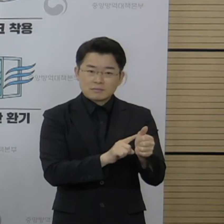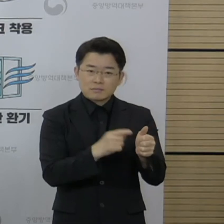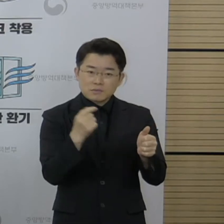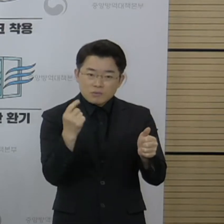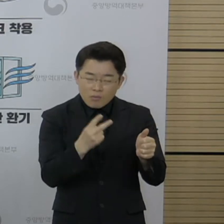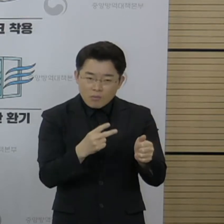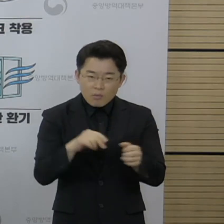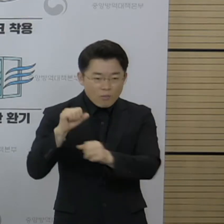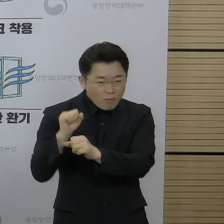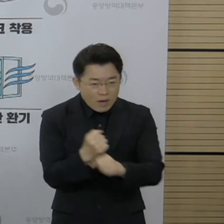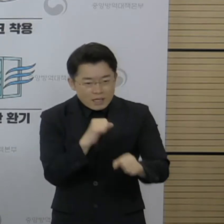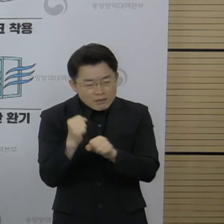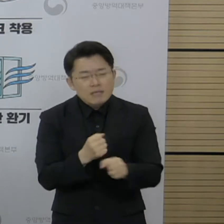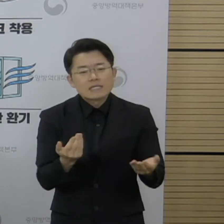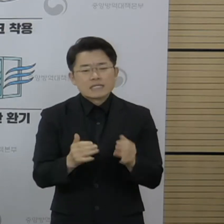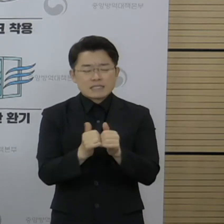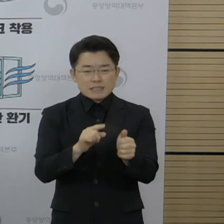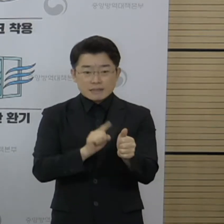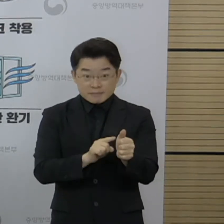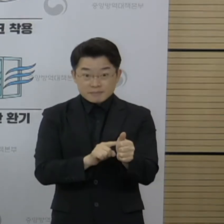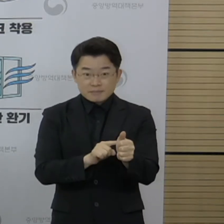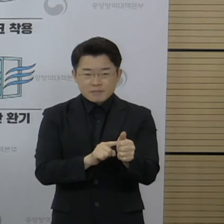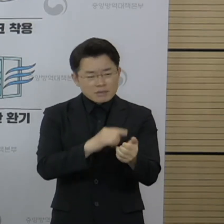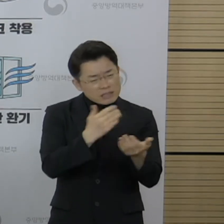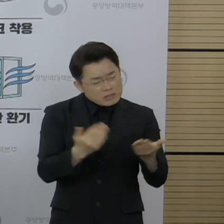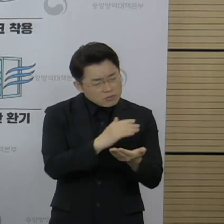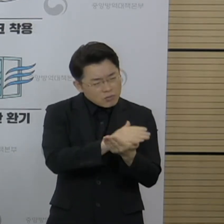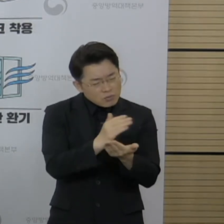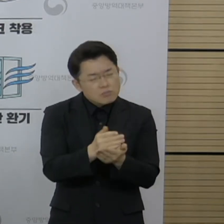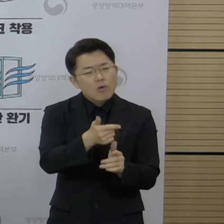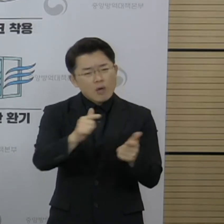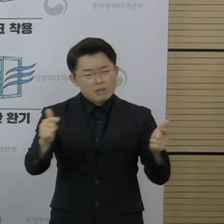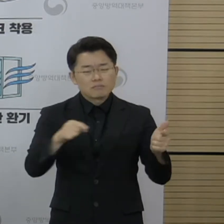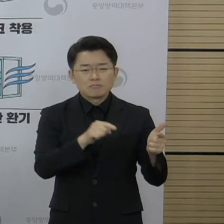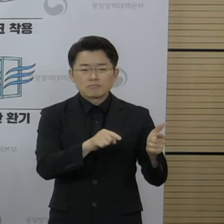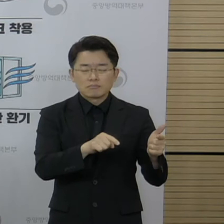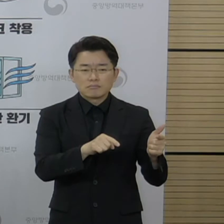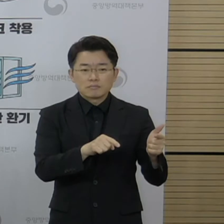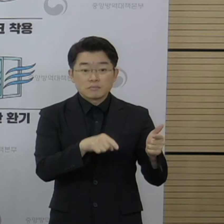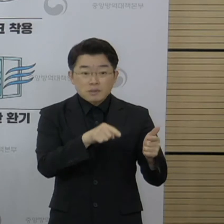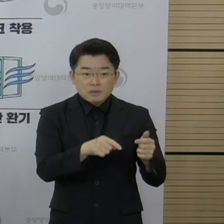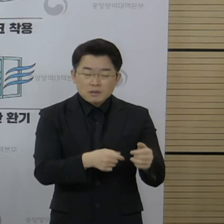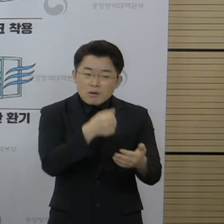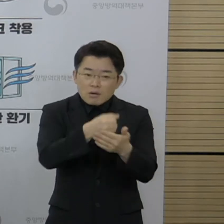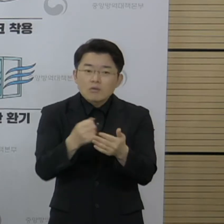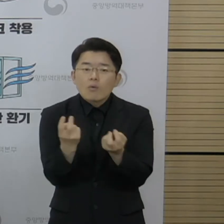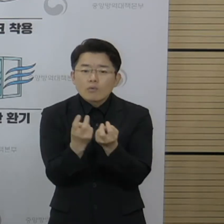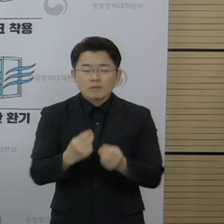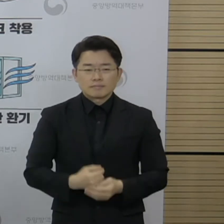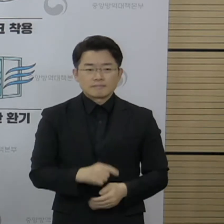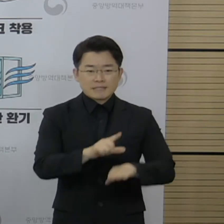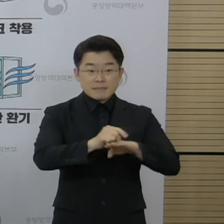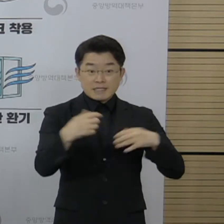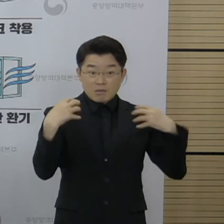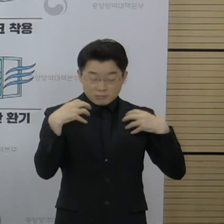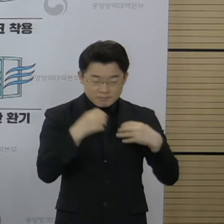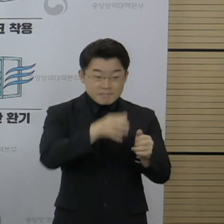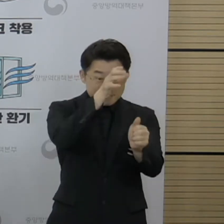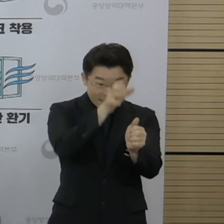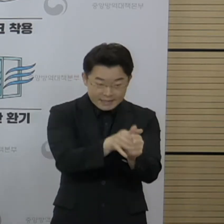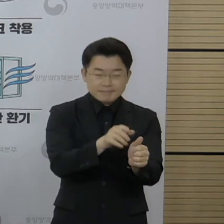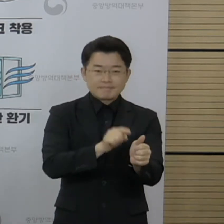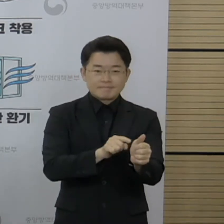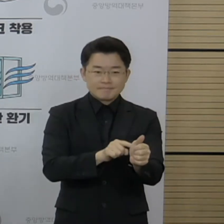환경미화원이라거나 이런 여러 가지 직종이 있을 수는 있습니다. 그런데 해당 지자체에서의 어떤 방역 상황,